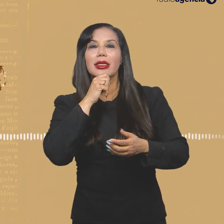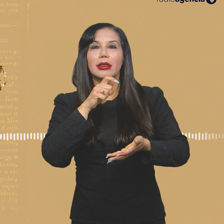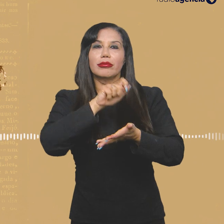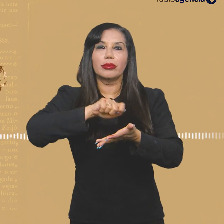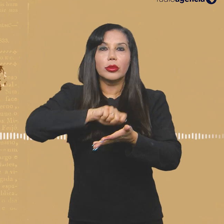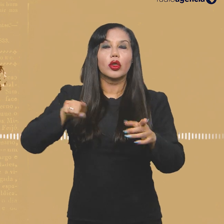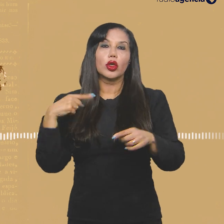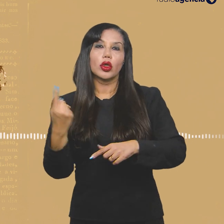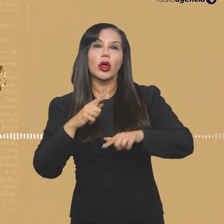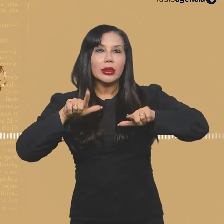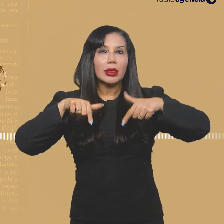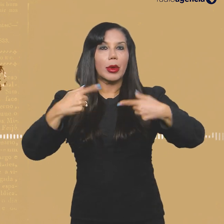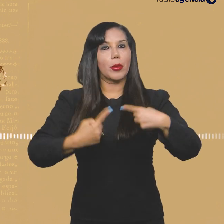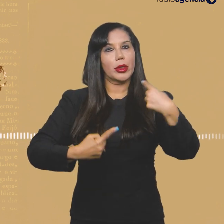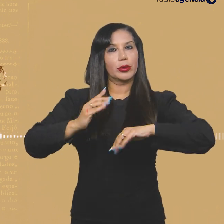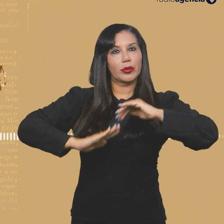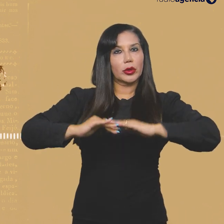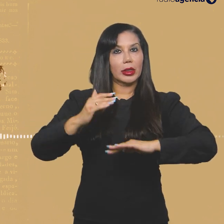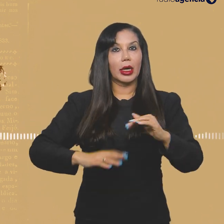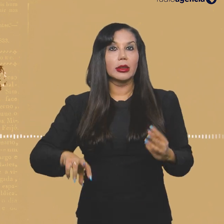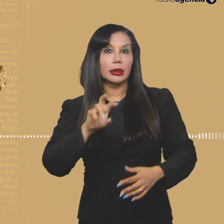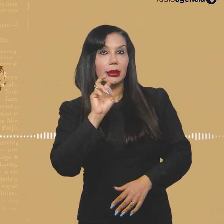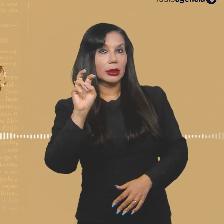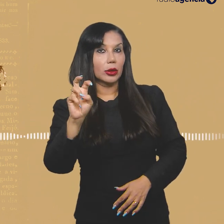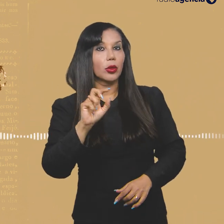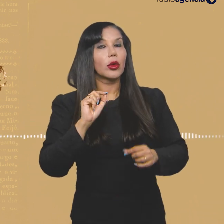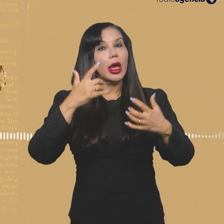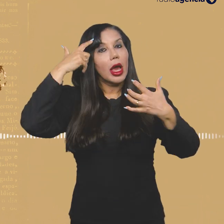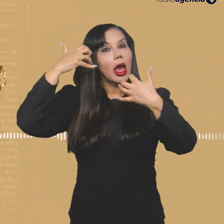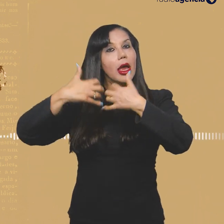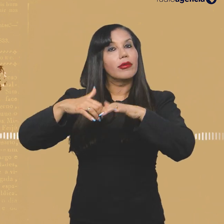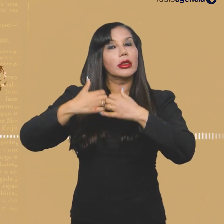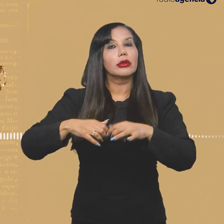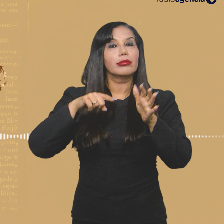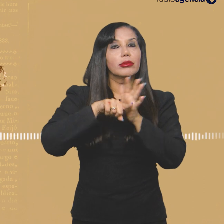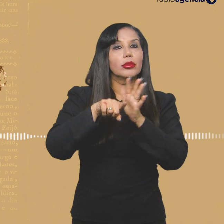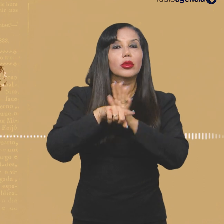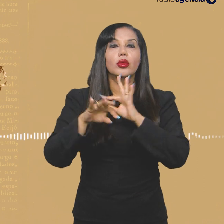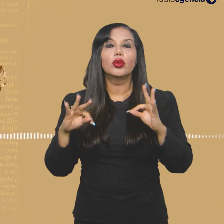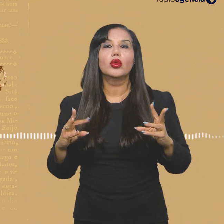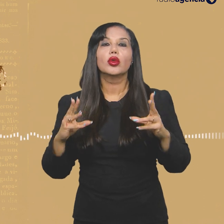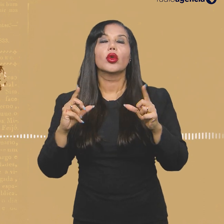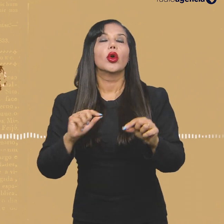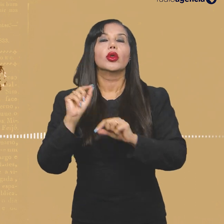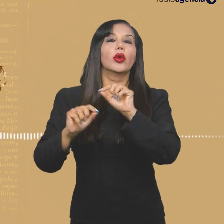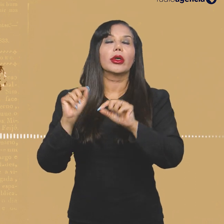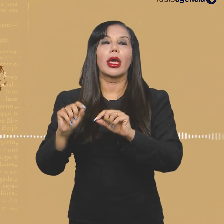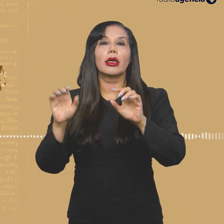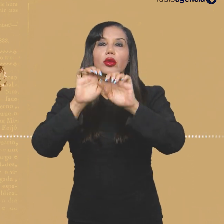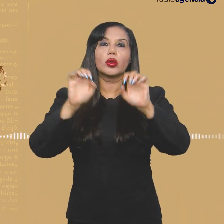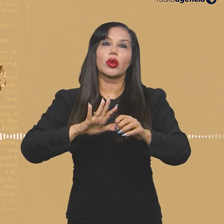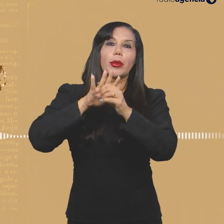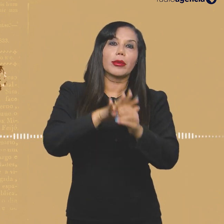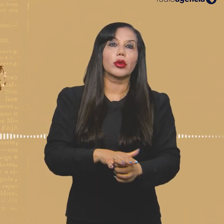editoriais e em nossas atuações políticas profissionais. 5. Refletir e questionar todas as